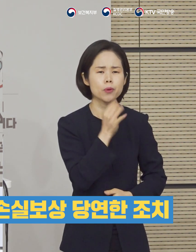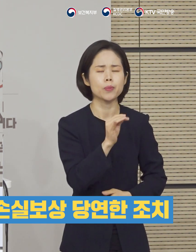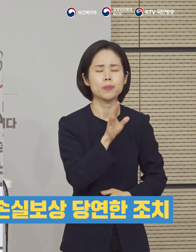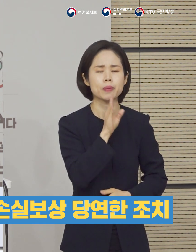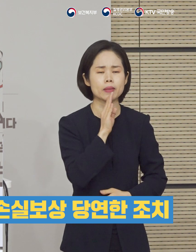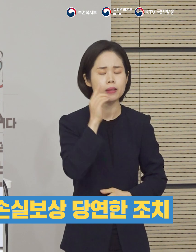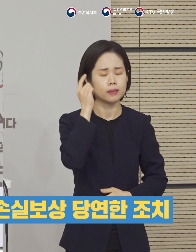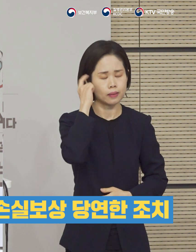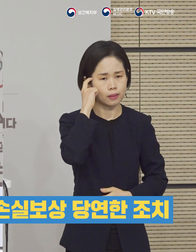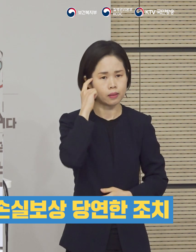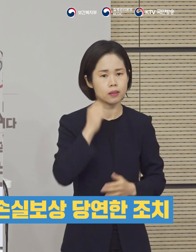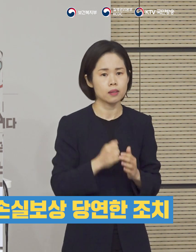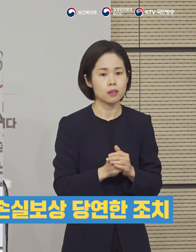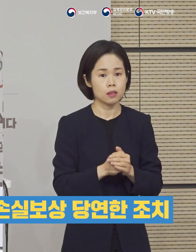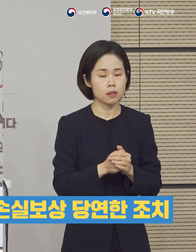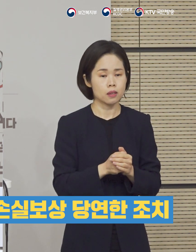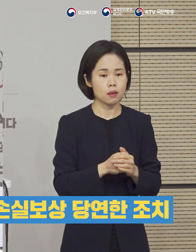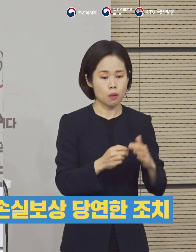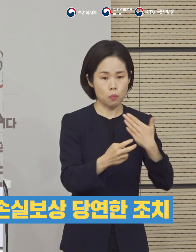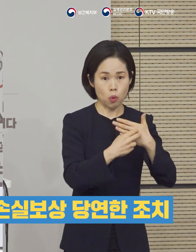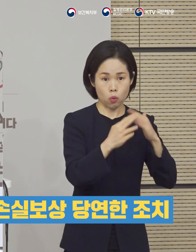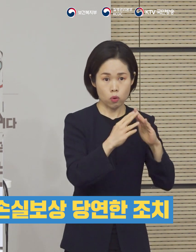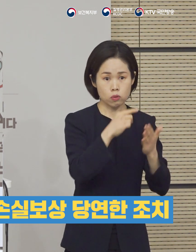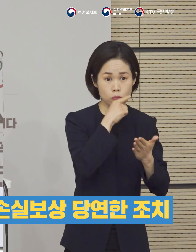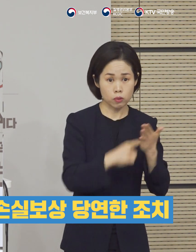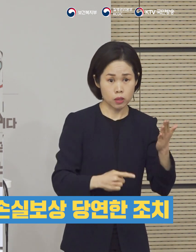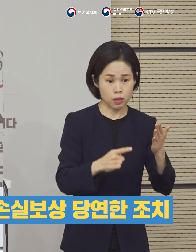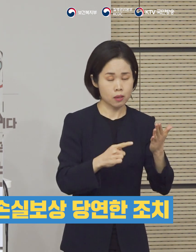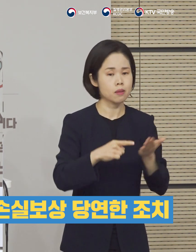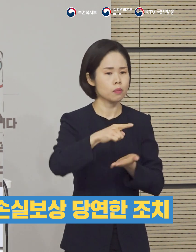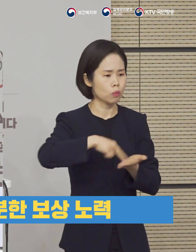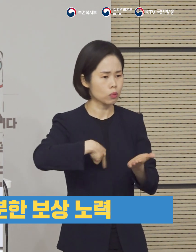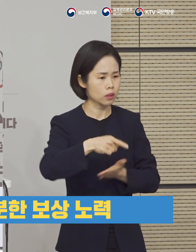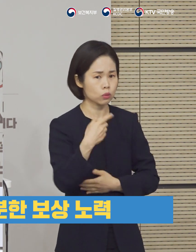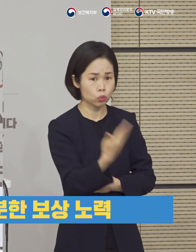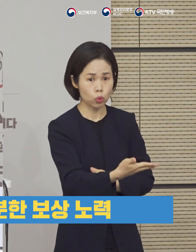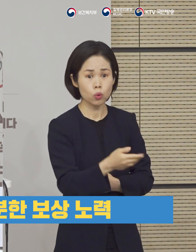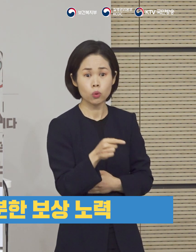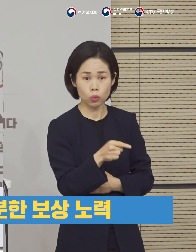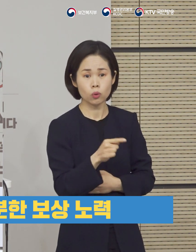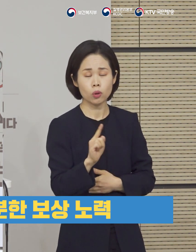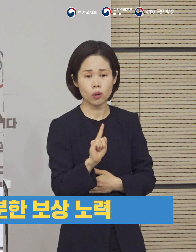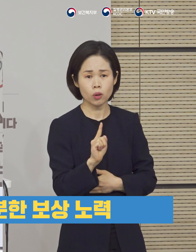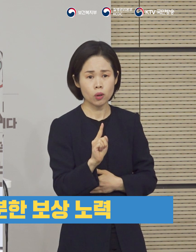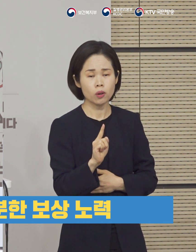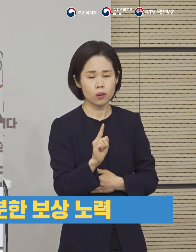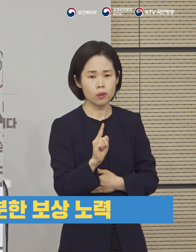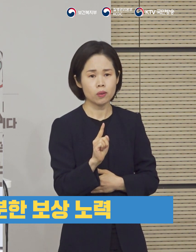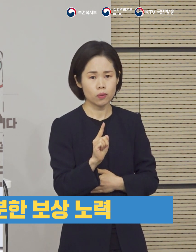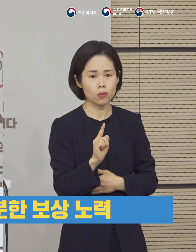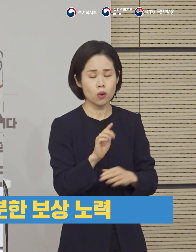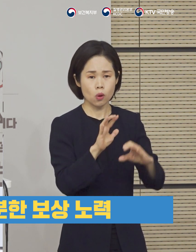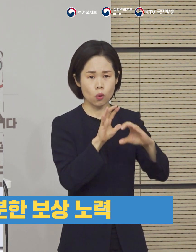정부가 취해야 되는 조치라고 생각을 합니다. 손실보상과 관련해서는 이러한 취지로